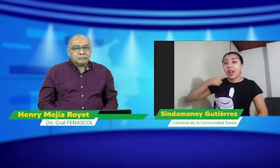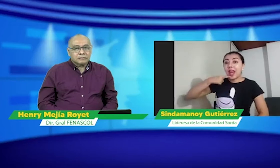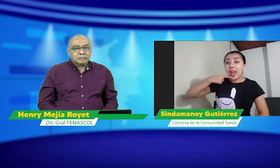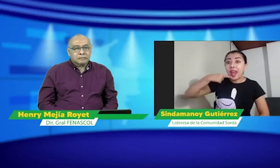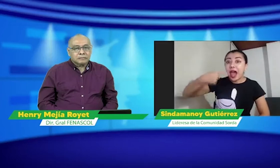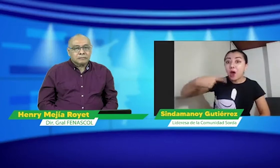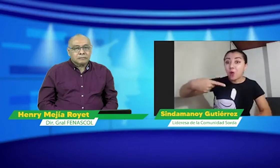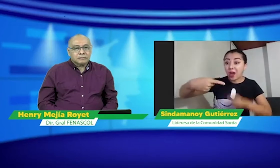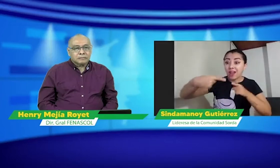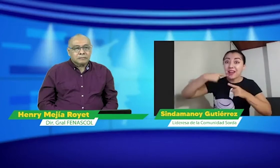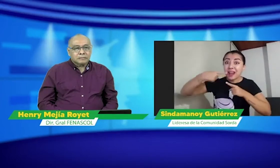claridad en este tema.